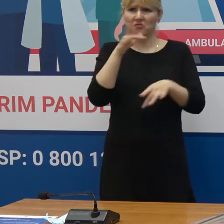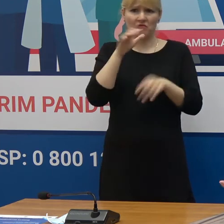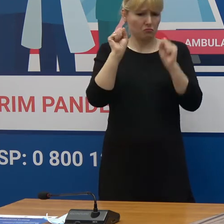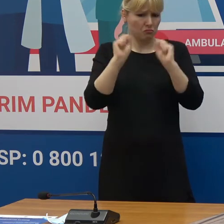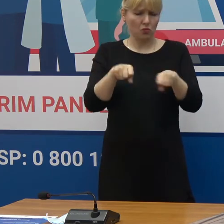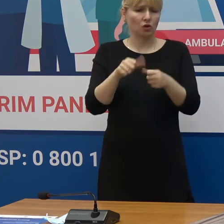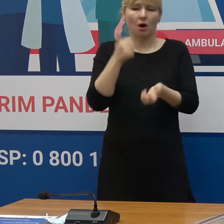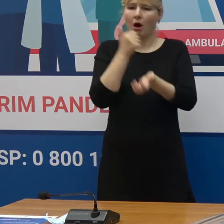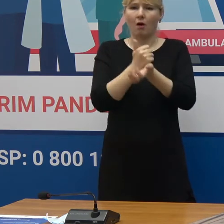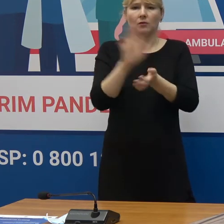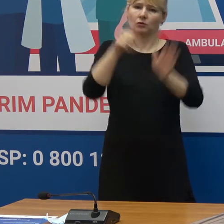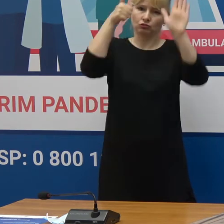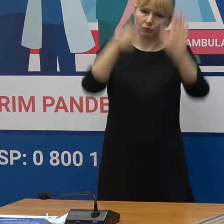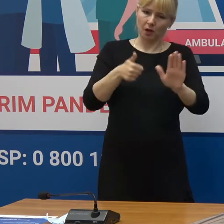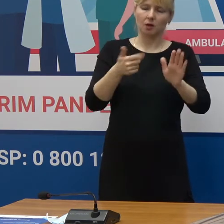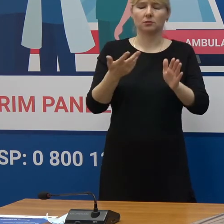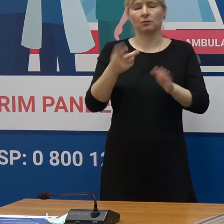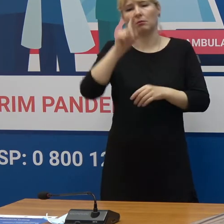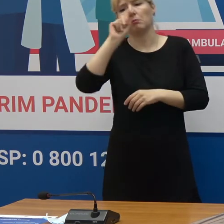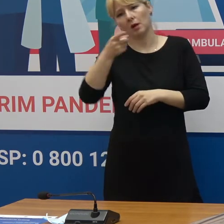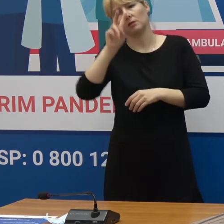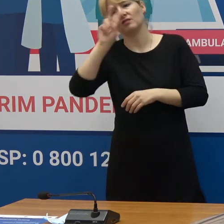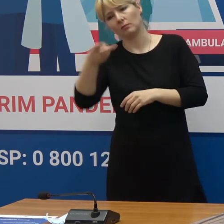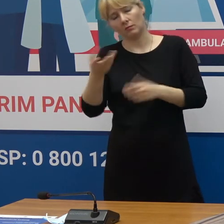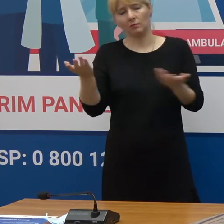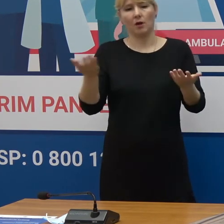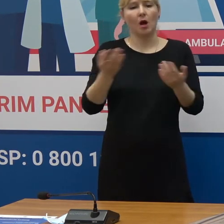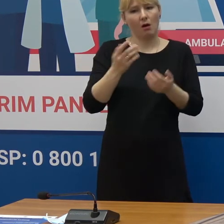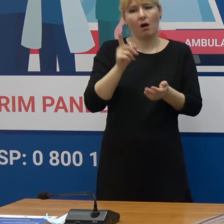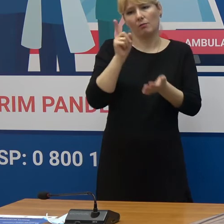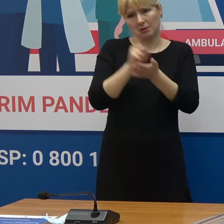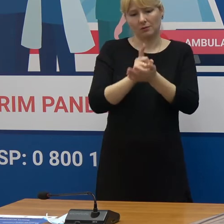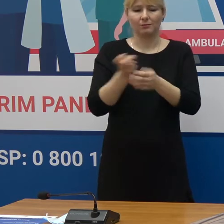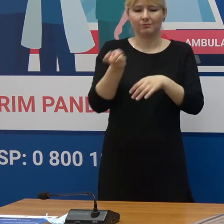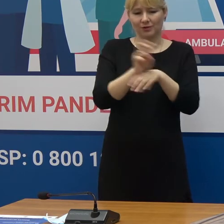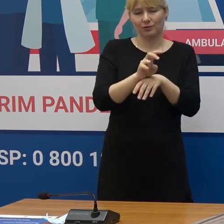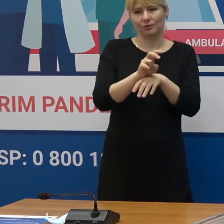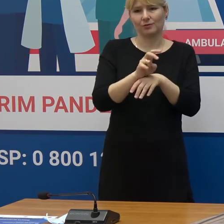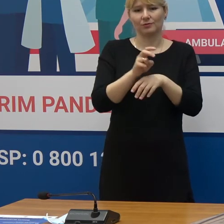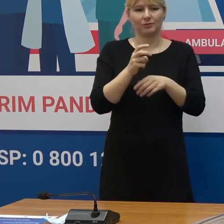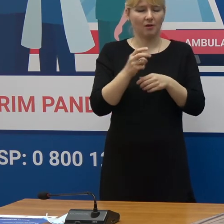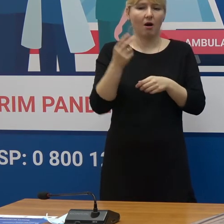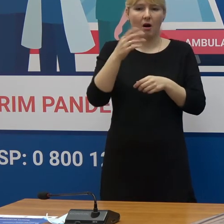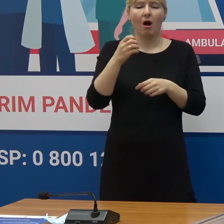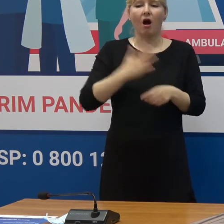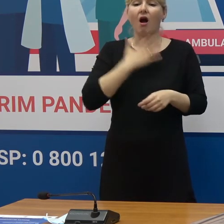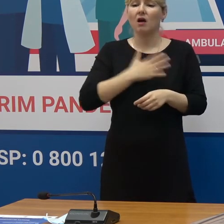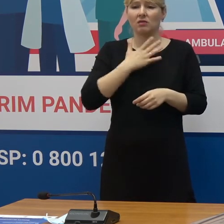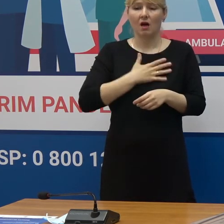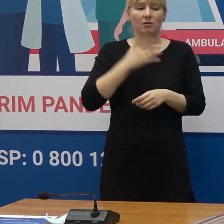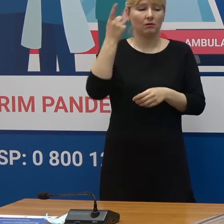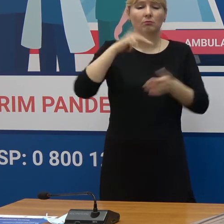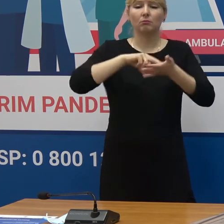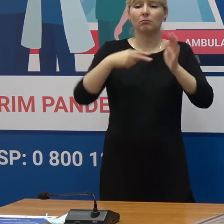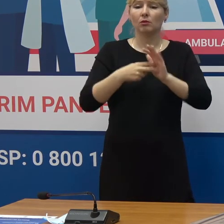-ar zice, dar să nu fie șase luni de zile, să nu fie o lună, două luni Cunosc experiența altor țări, cum este Canada, ei și-au pus ca scop